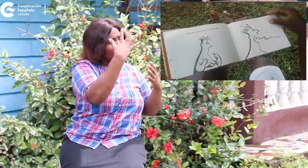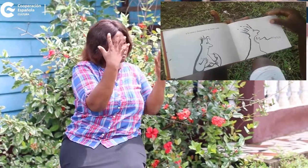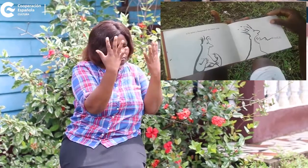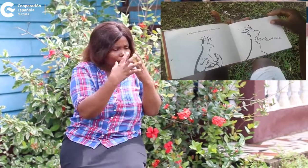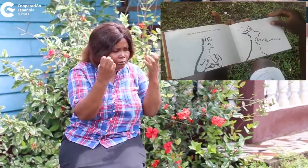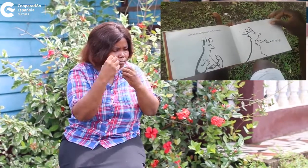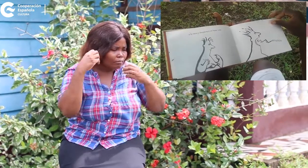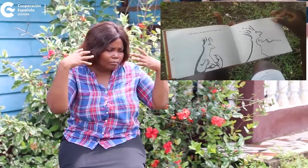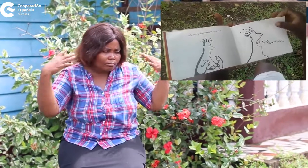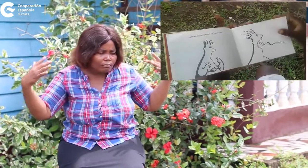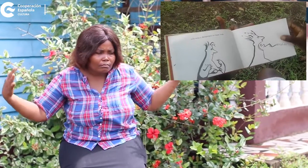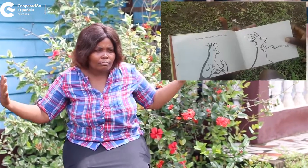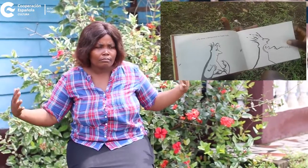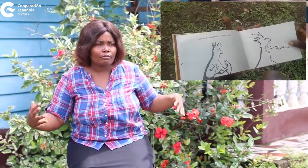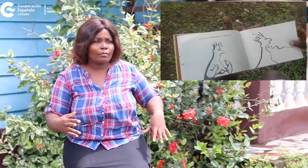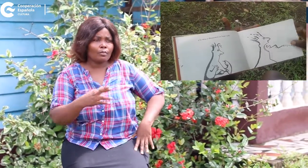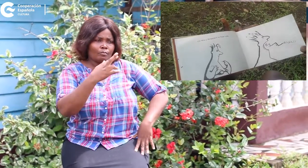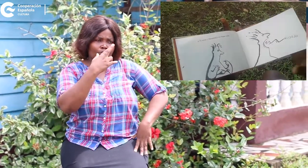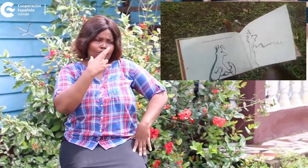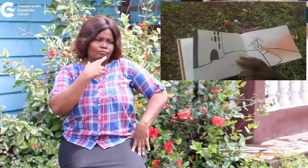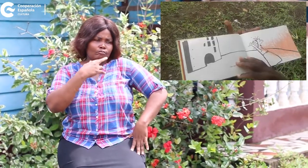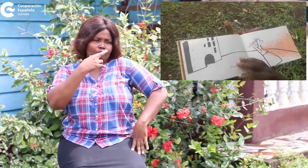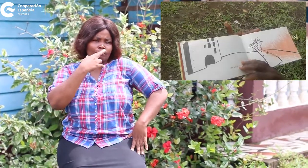hacer ruido. ¡Rojo!